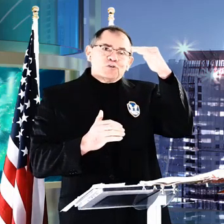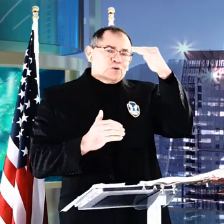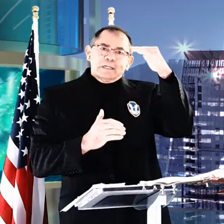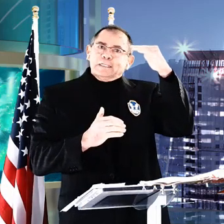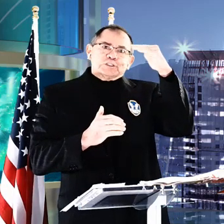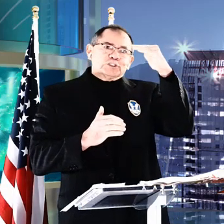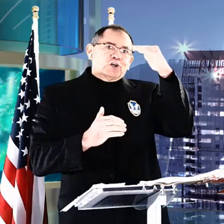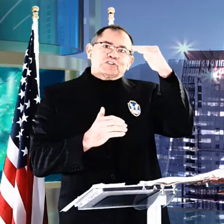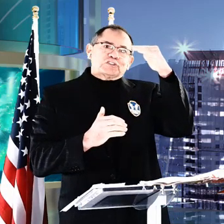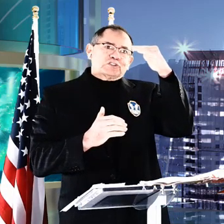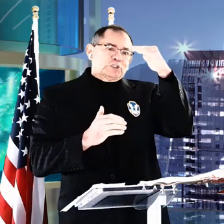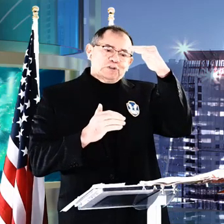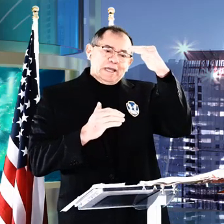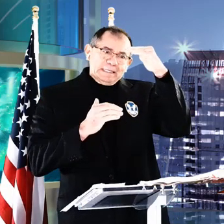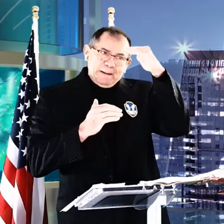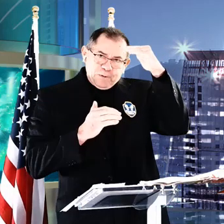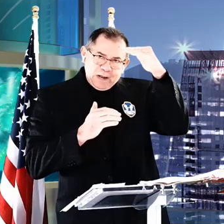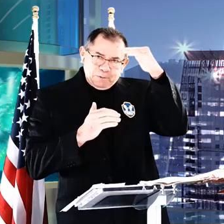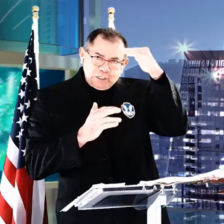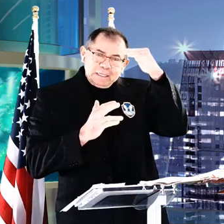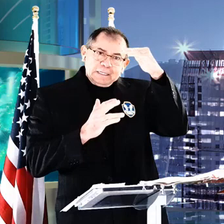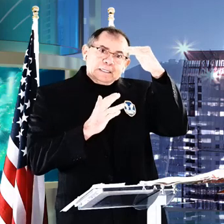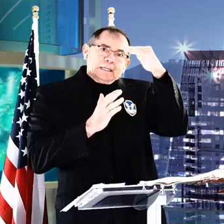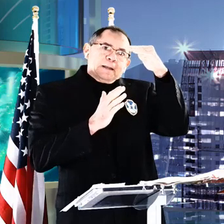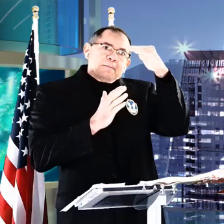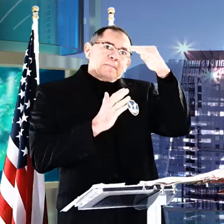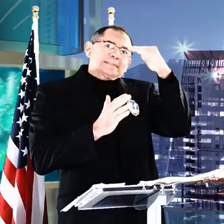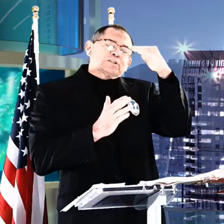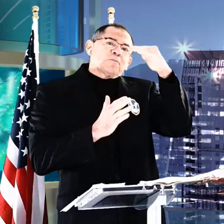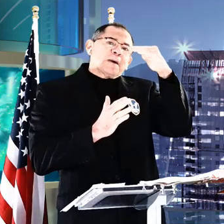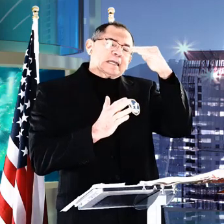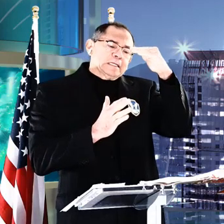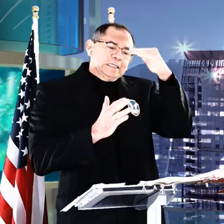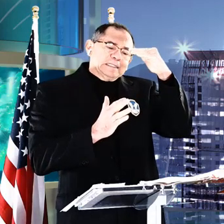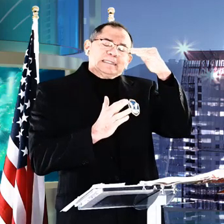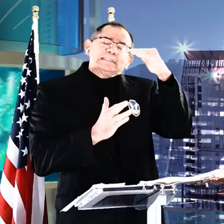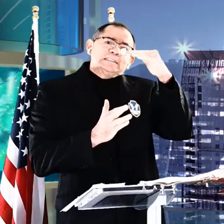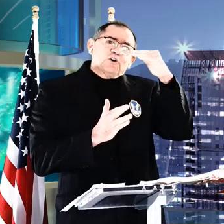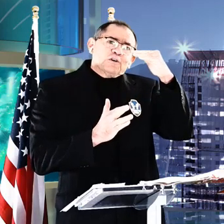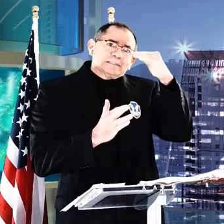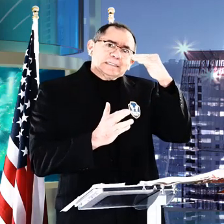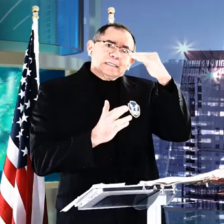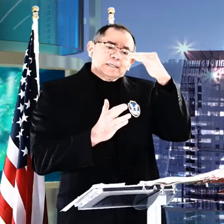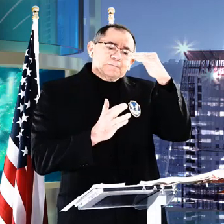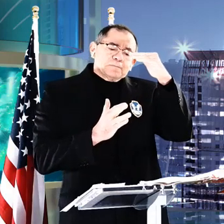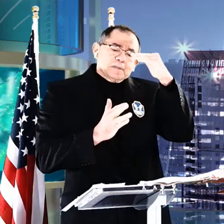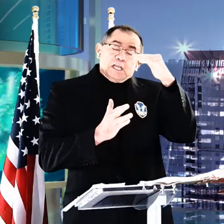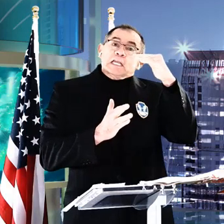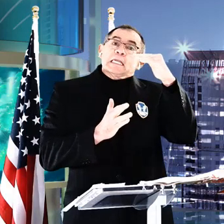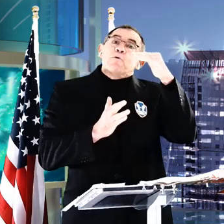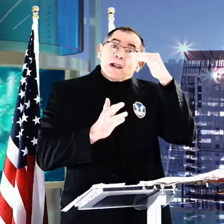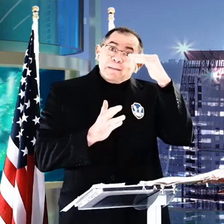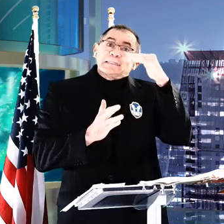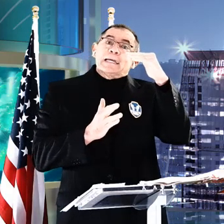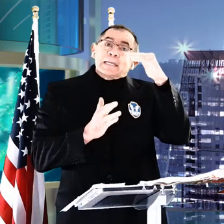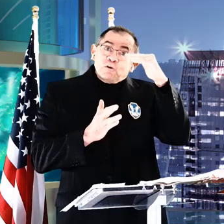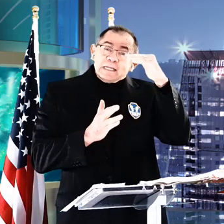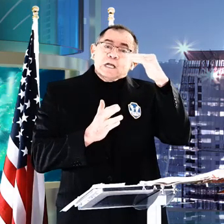no, si tú te dejas llevar por las emociones, vas a tomar decisiones equivocadas, erróneas,